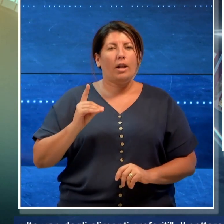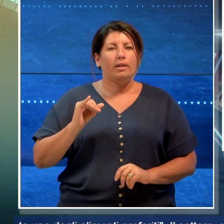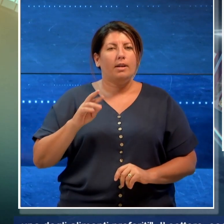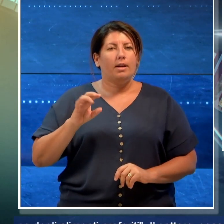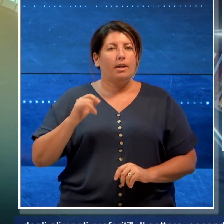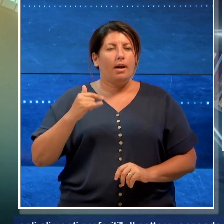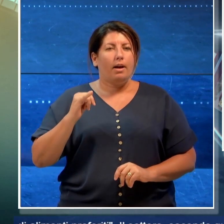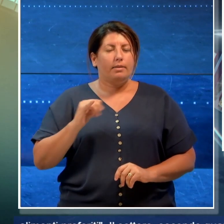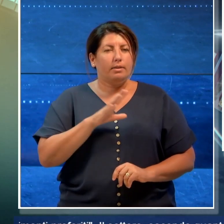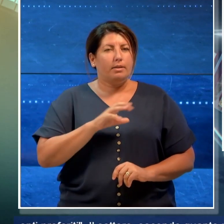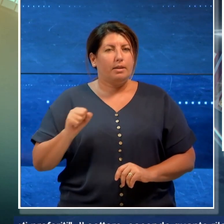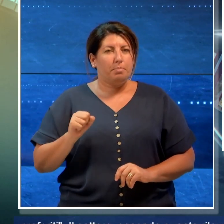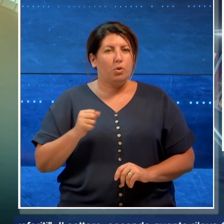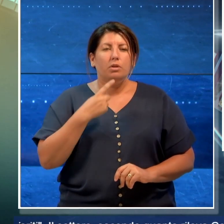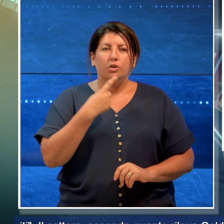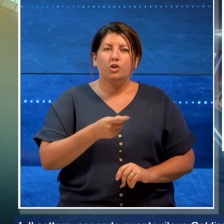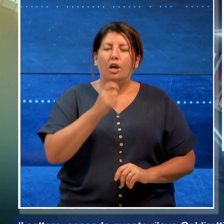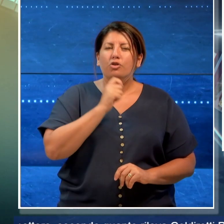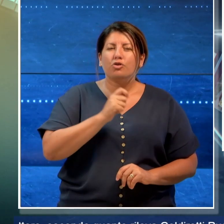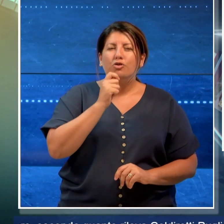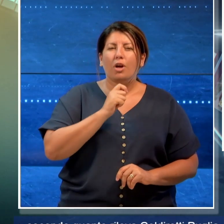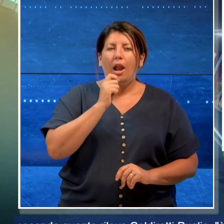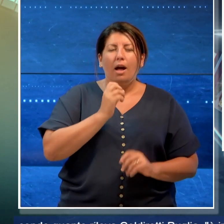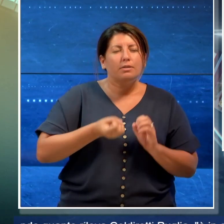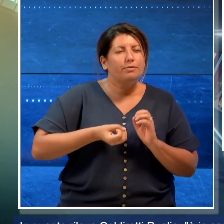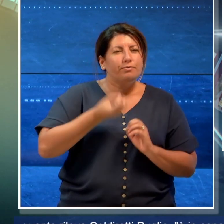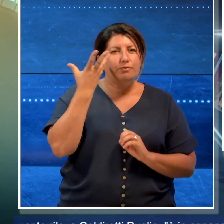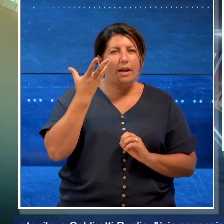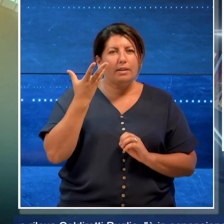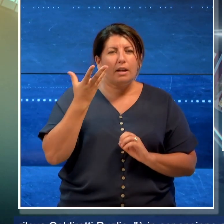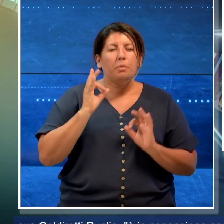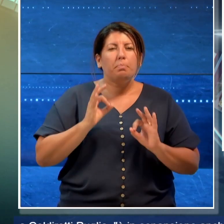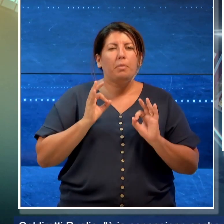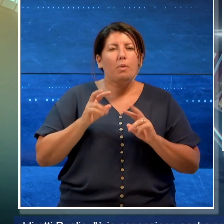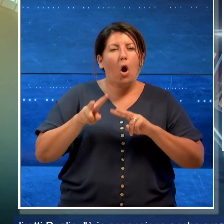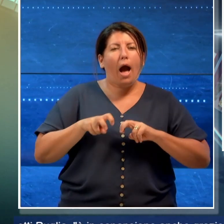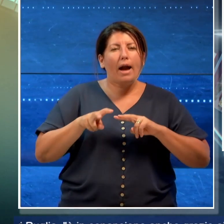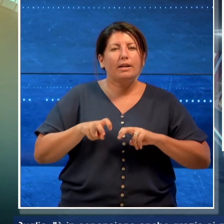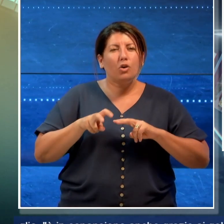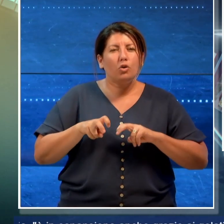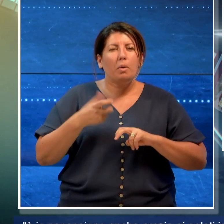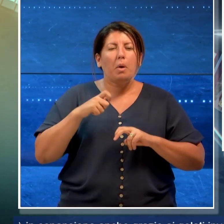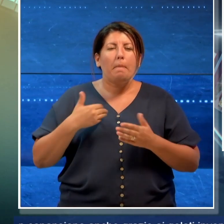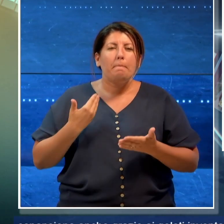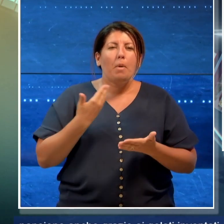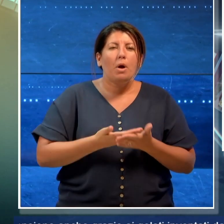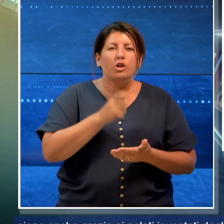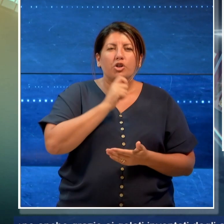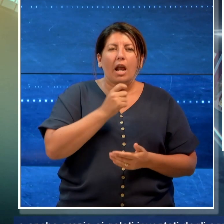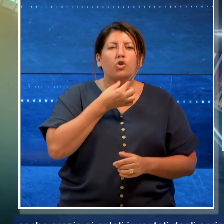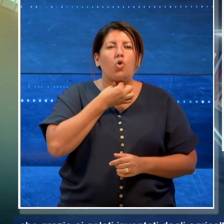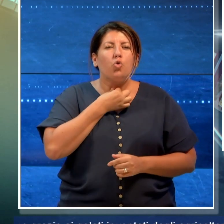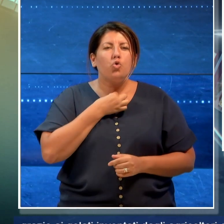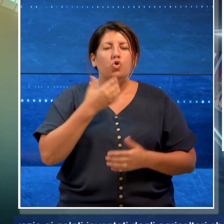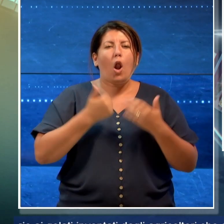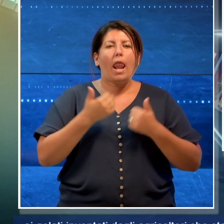espansione anche grazie ai gelati inventati dagli agricoltori che stanno proponendo il gelato a latte